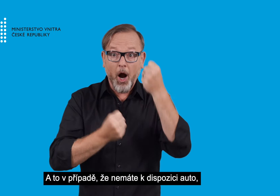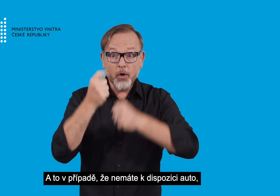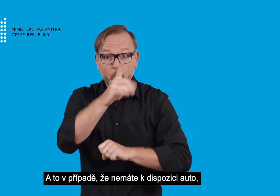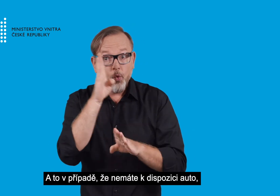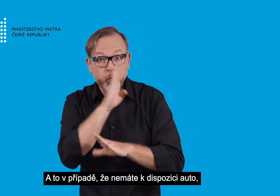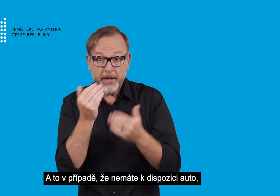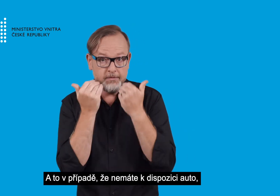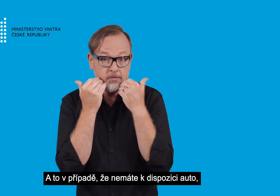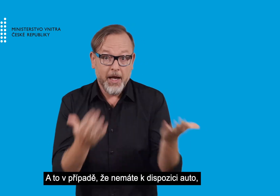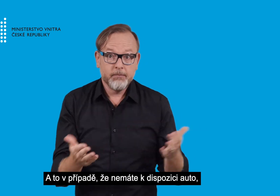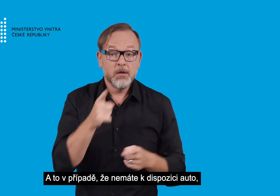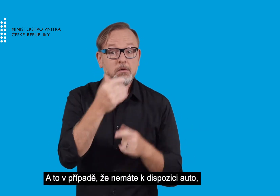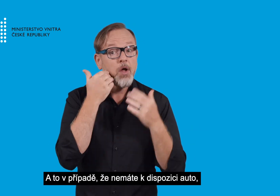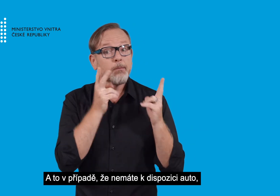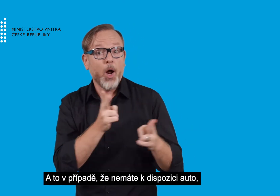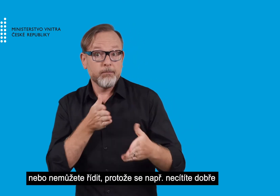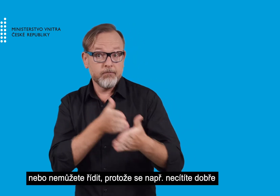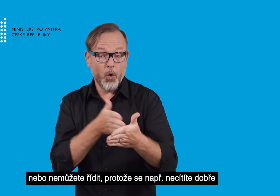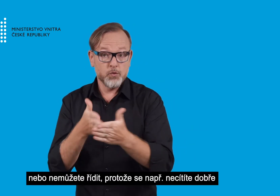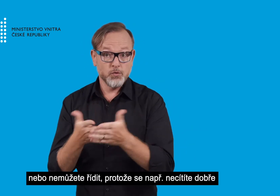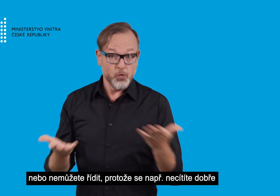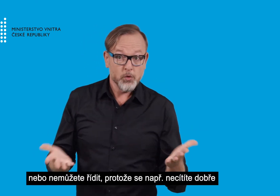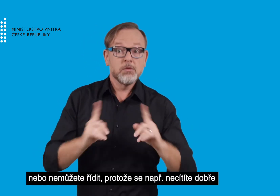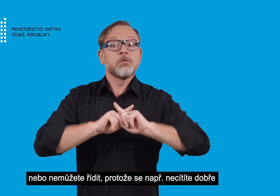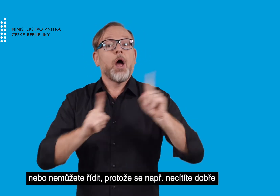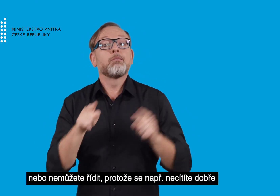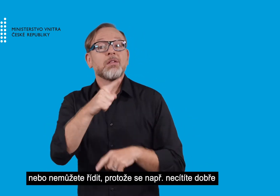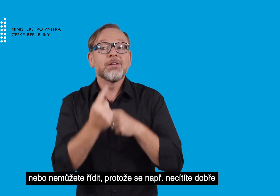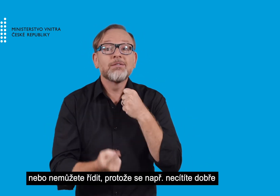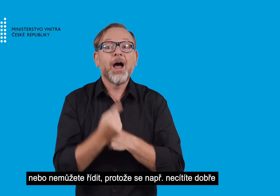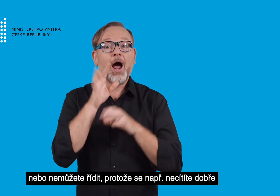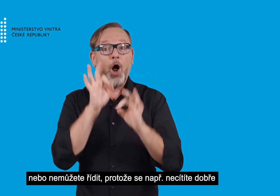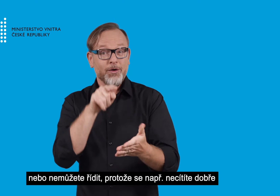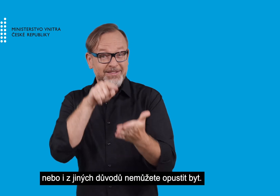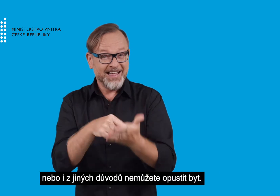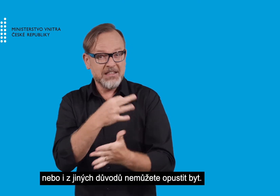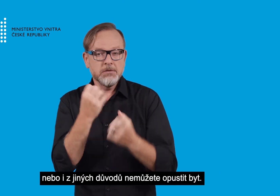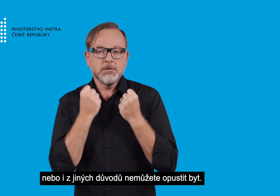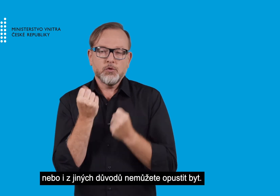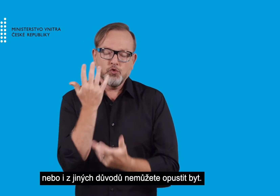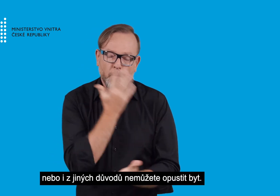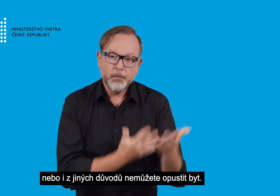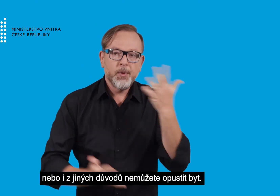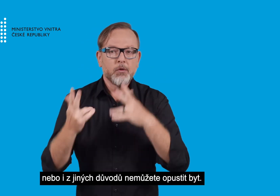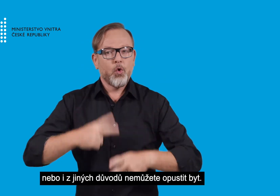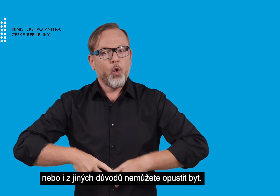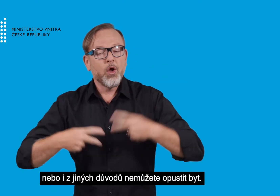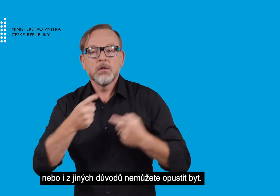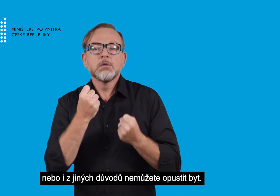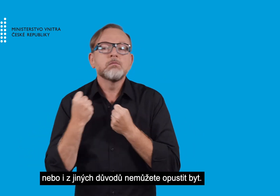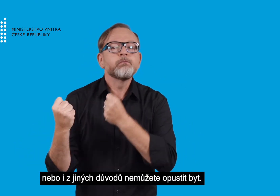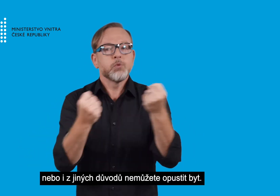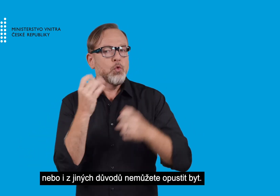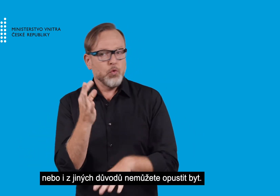A to v případě, že nemáte k dispozici auto, nebo nemůžete řídit, protože se například necítíte dobře,